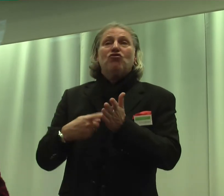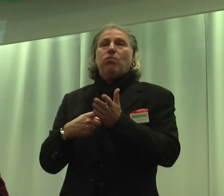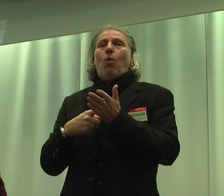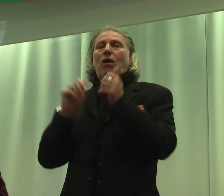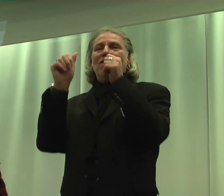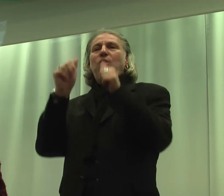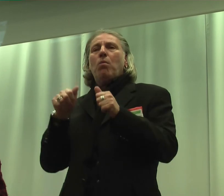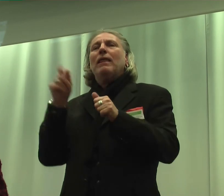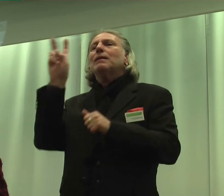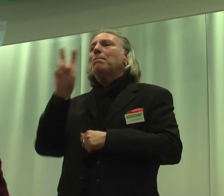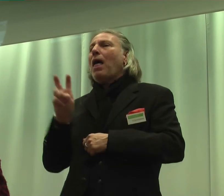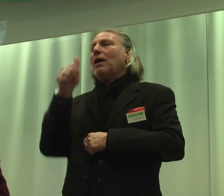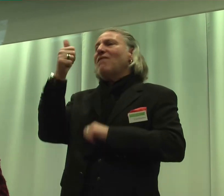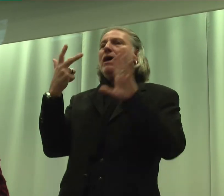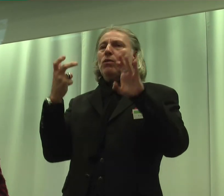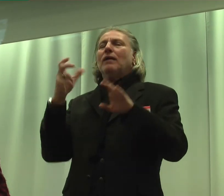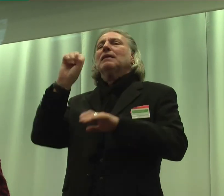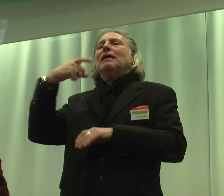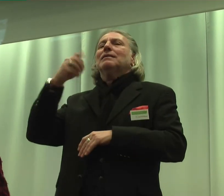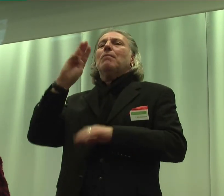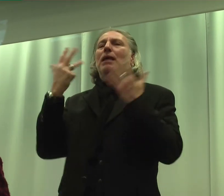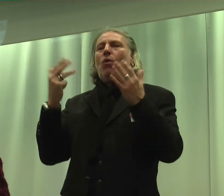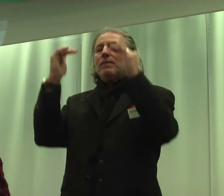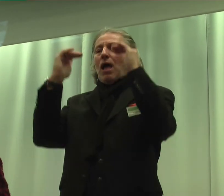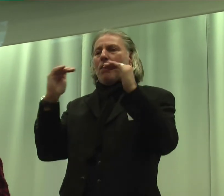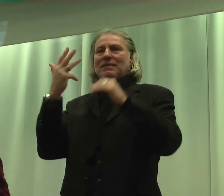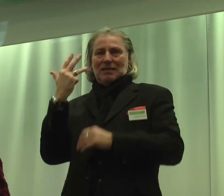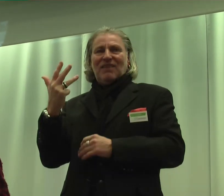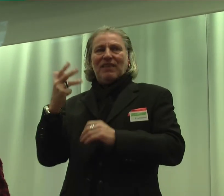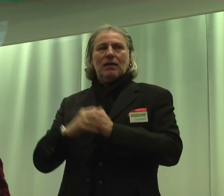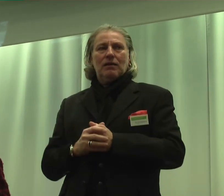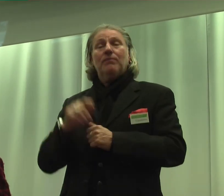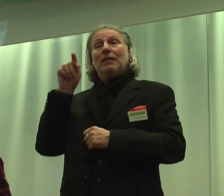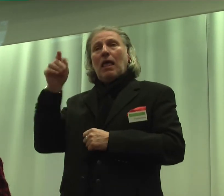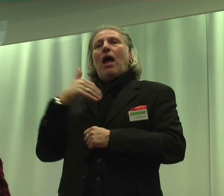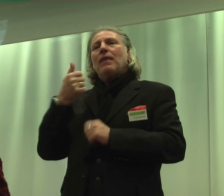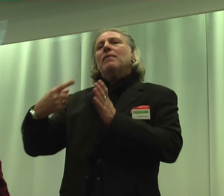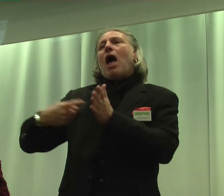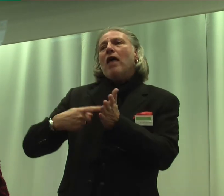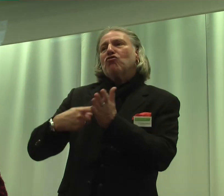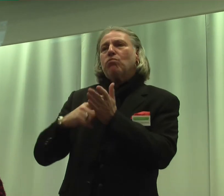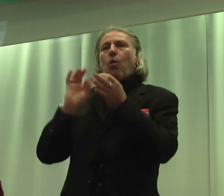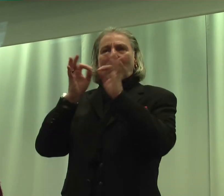hat auf 81 SGB 9 accessiert. Er hat einen Anspruch formuliert auf